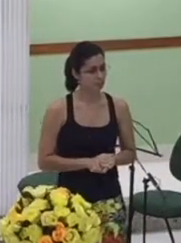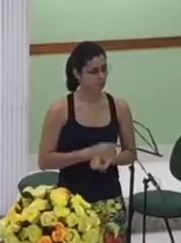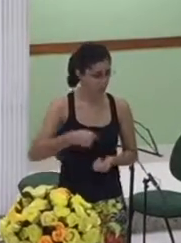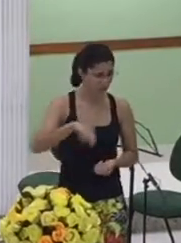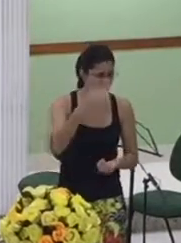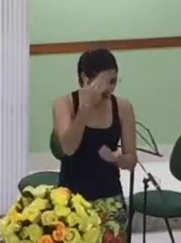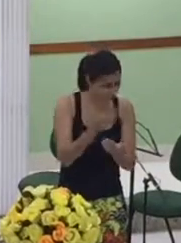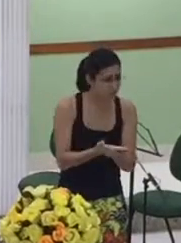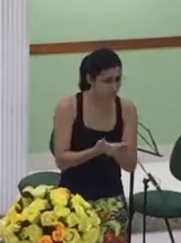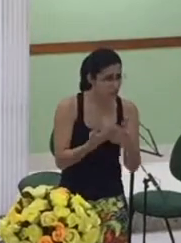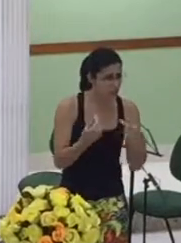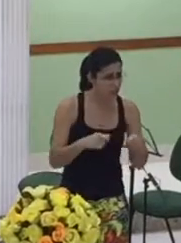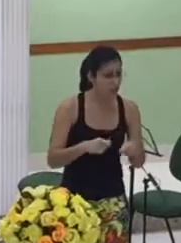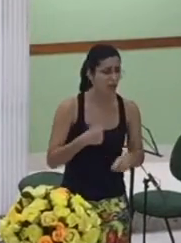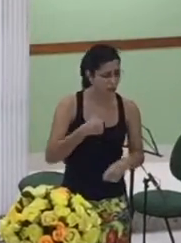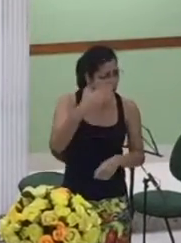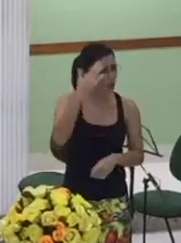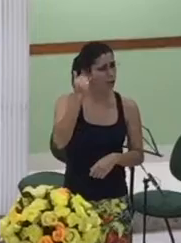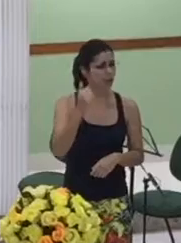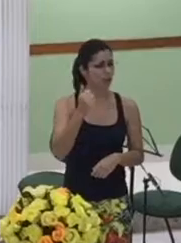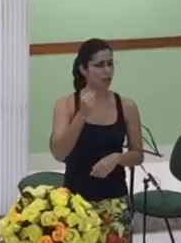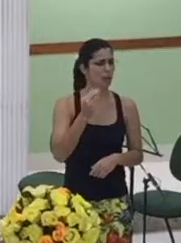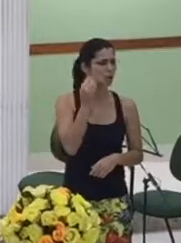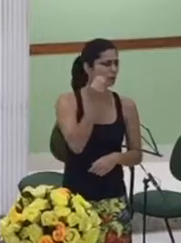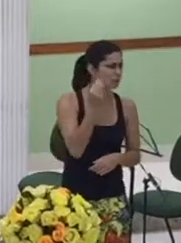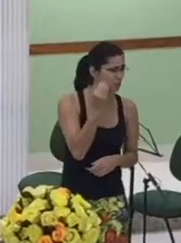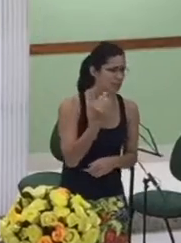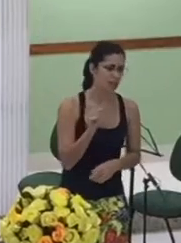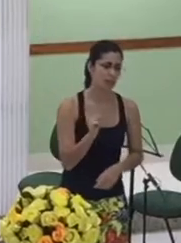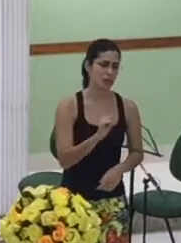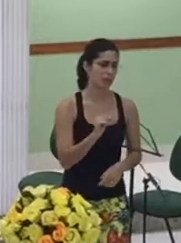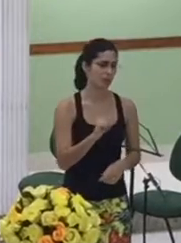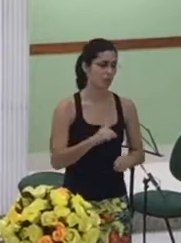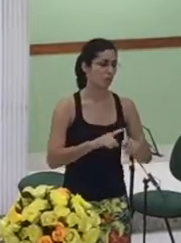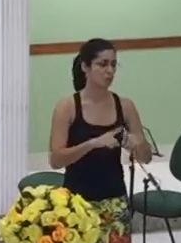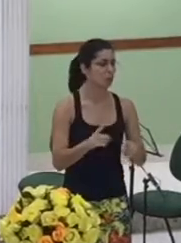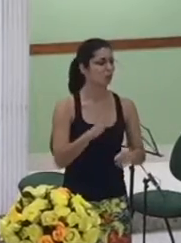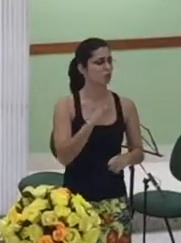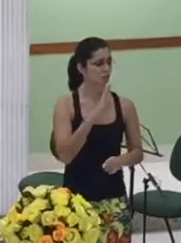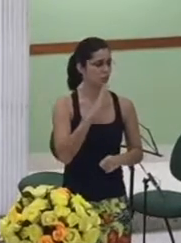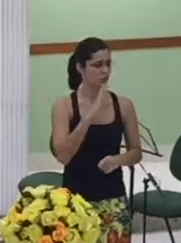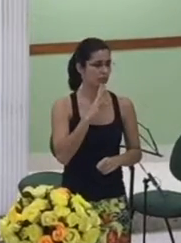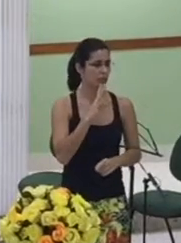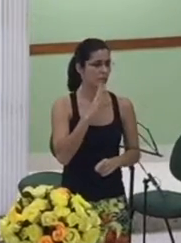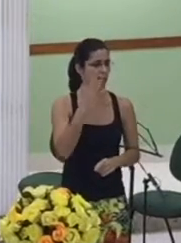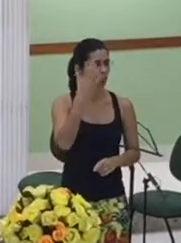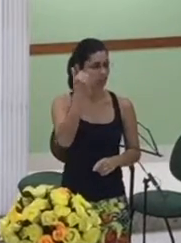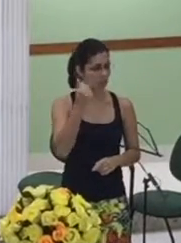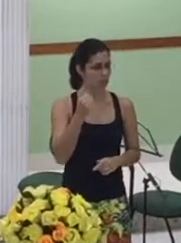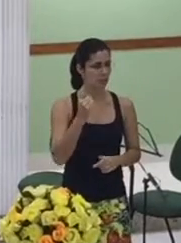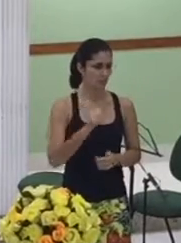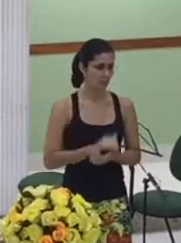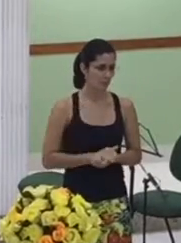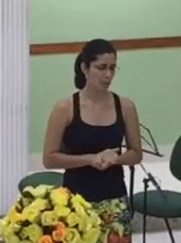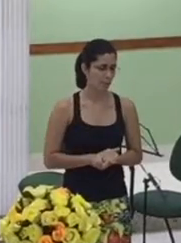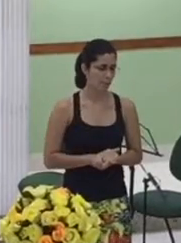não por experiência mas por conhecimento como ser mulher é difícil